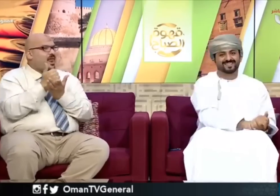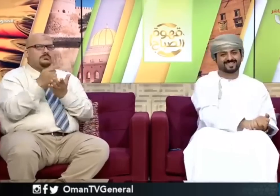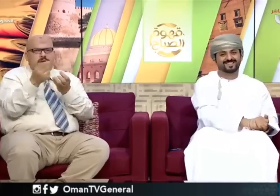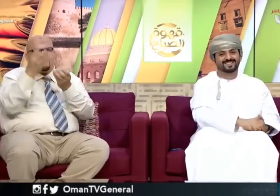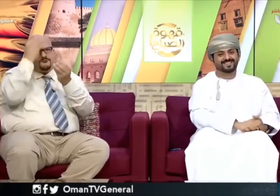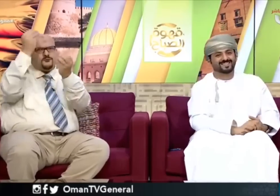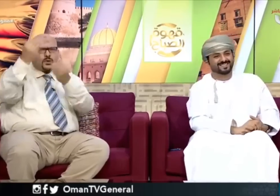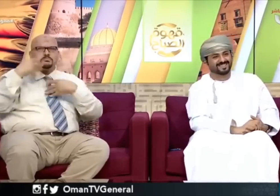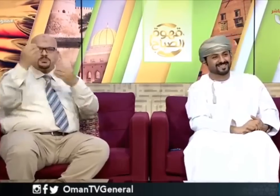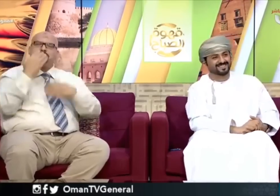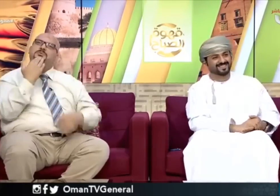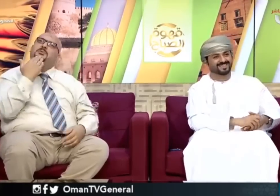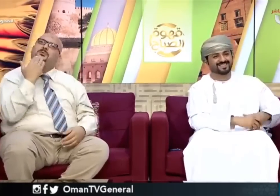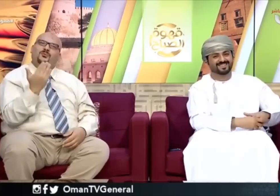الحكومية وشكرا جزيلا لكم